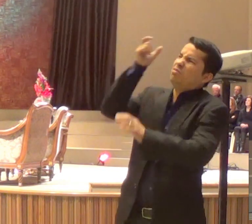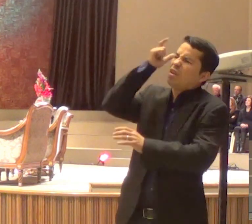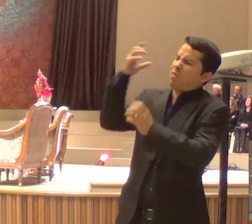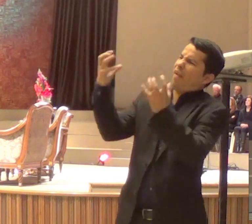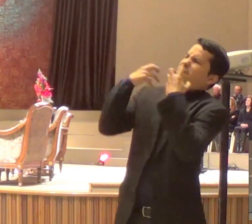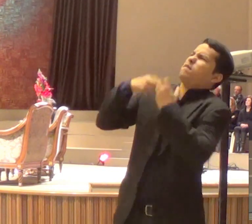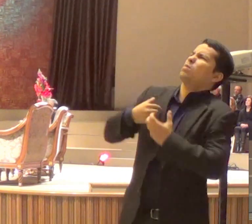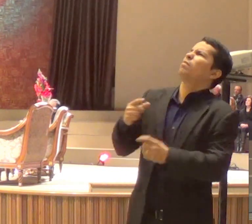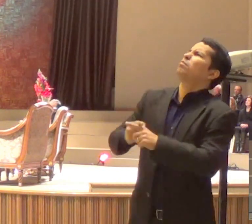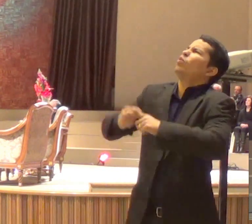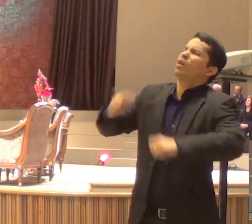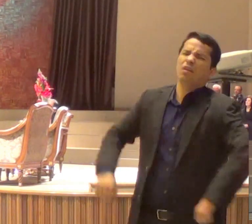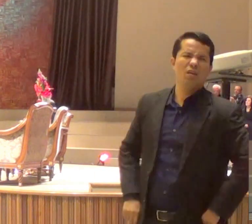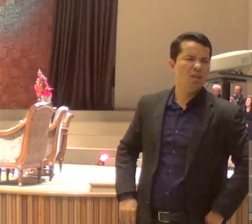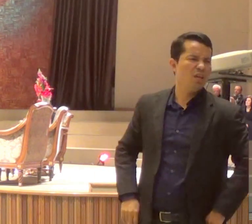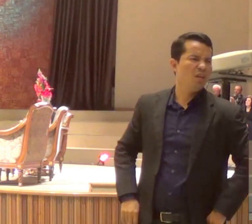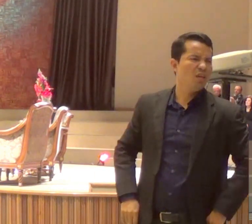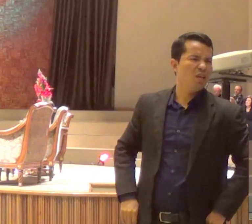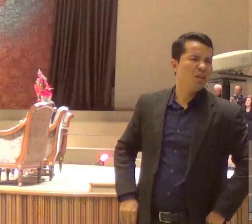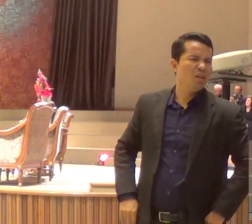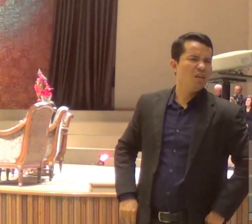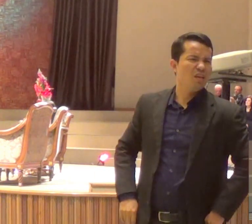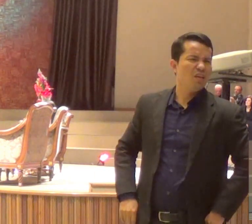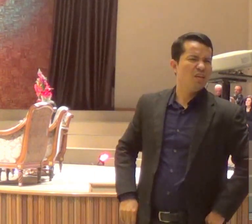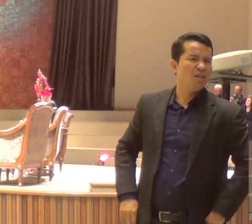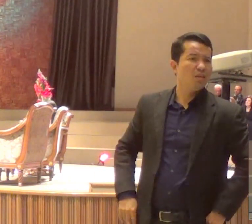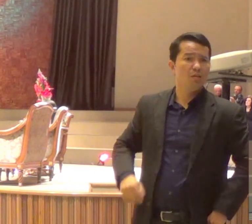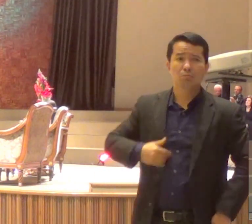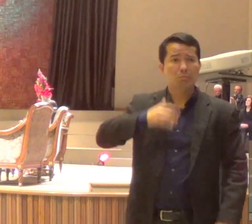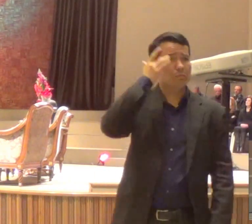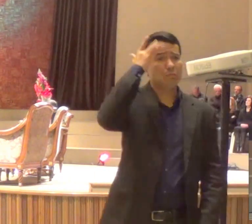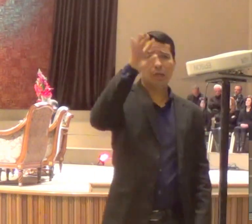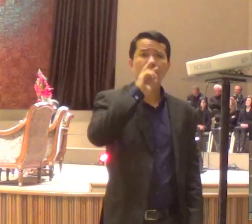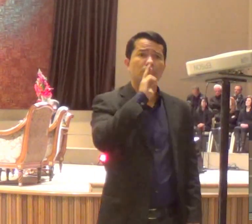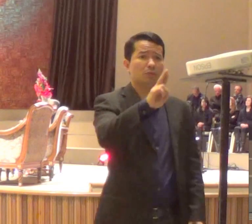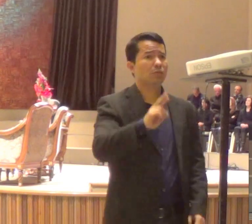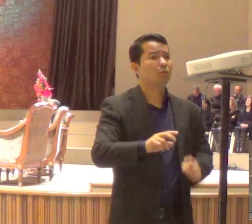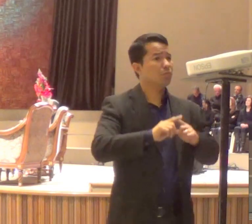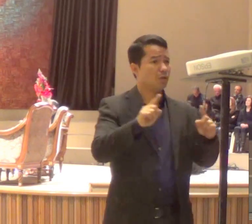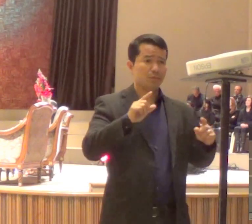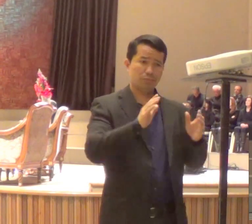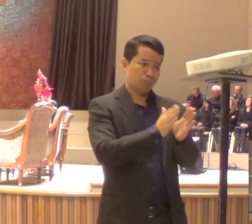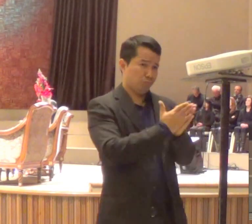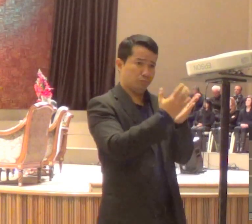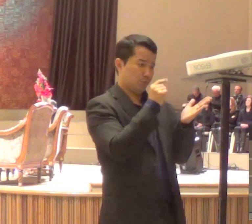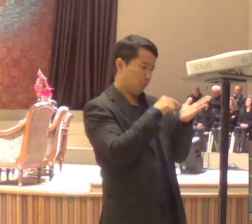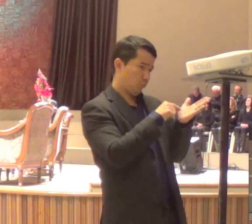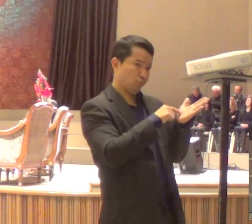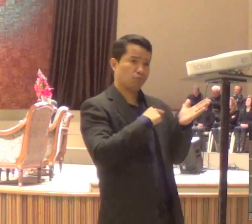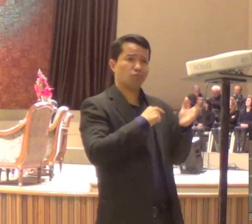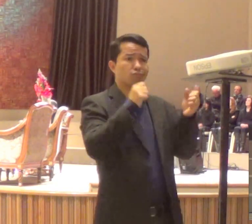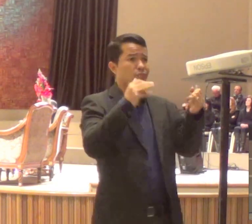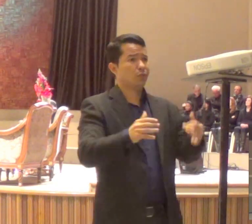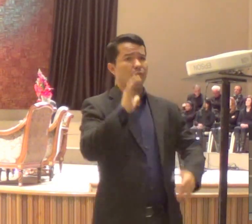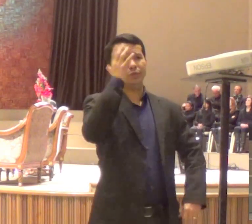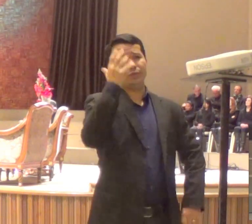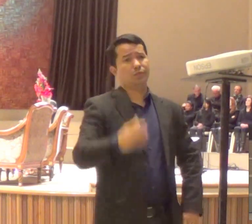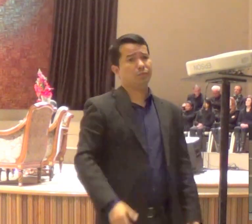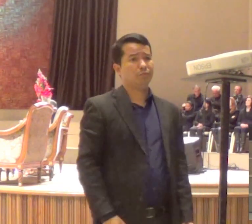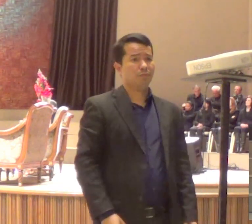ainda não tenho resposta, mas a Bíblia diz que acontece, alguns dizem que ele permite, para que a gente